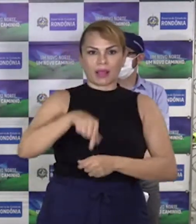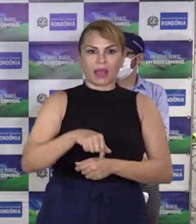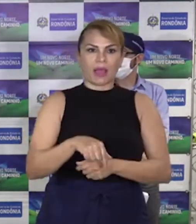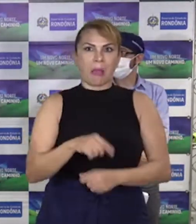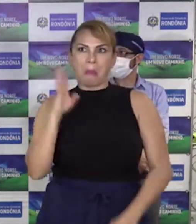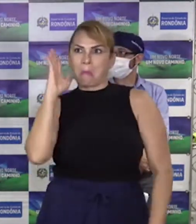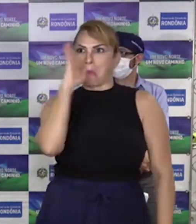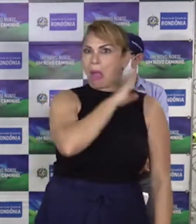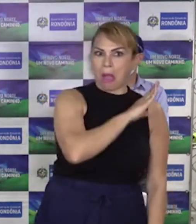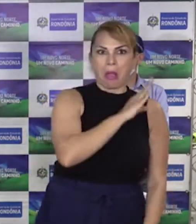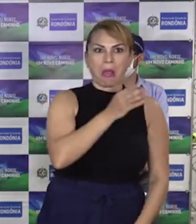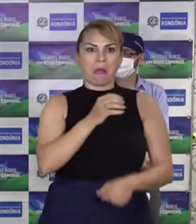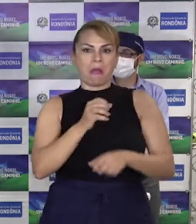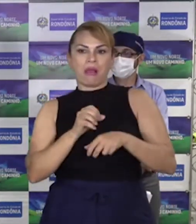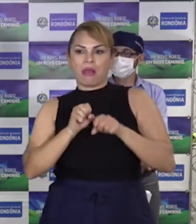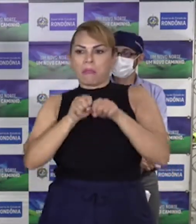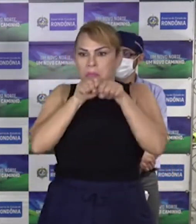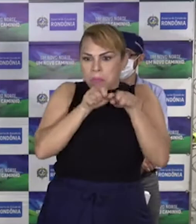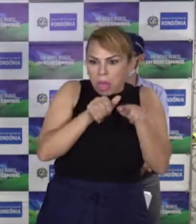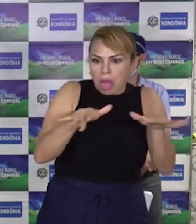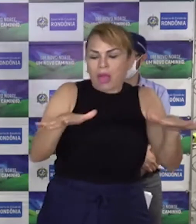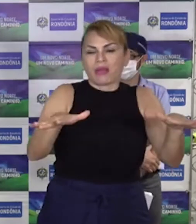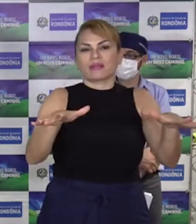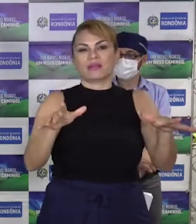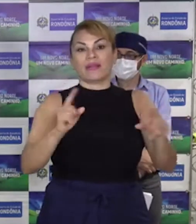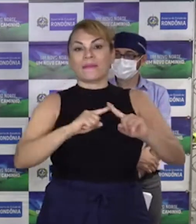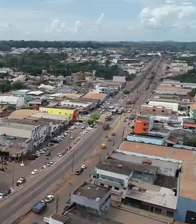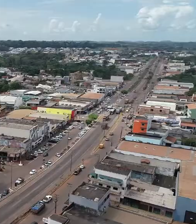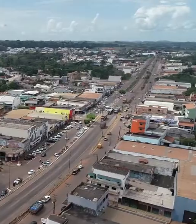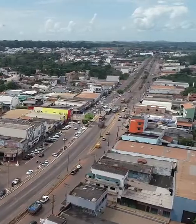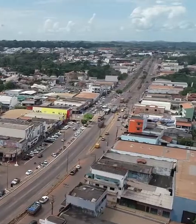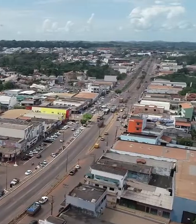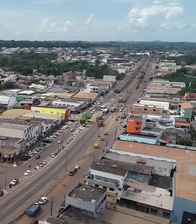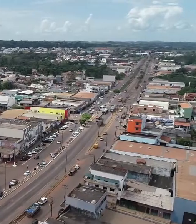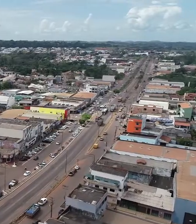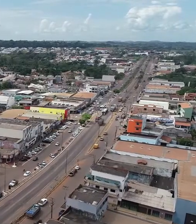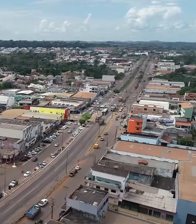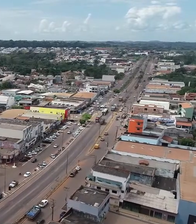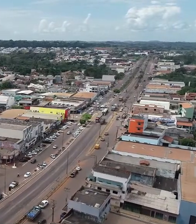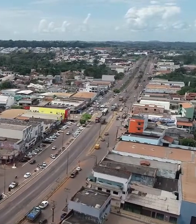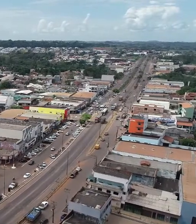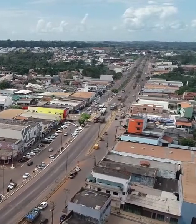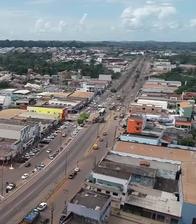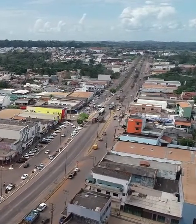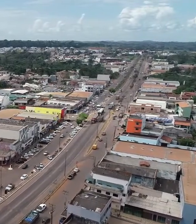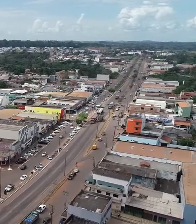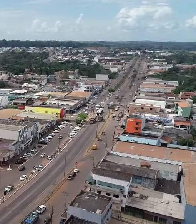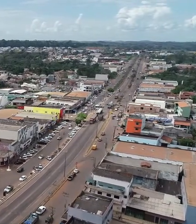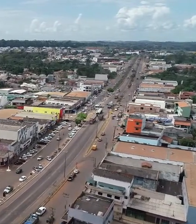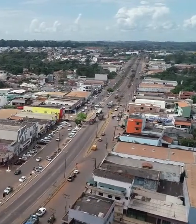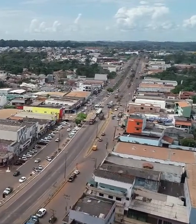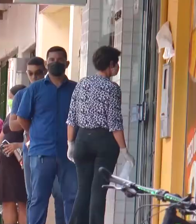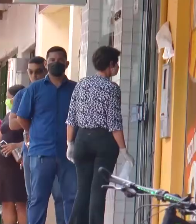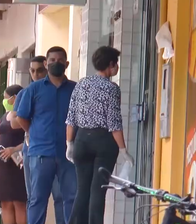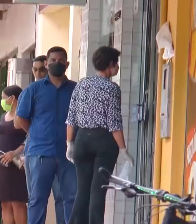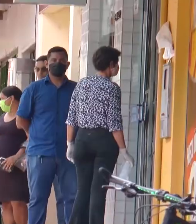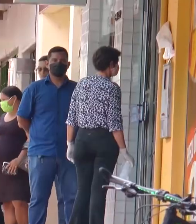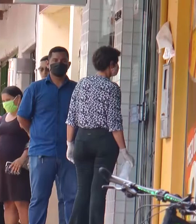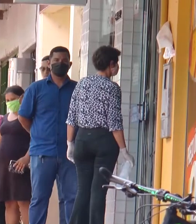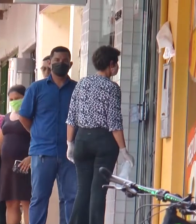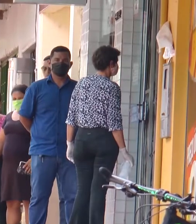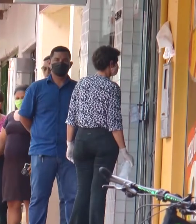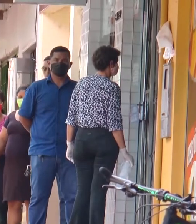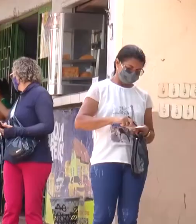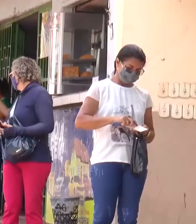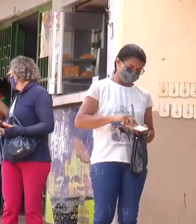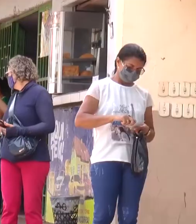aglomeração e que estejam de máscaras Mas defendeu que os municípios apresentem alguma regulamentação que deve ser